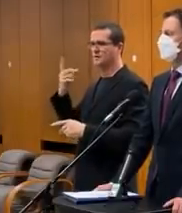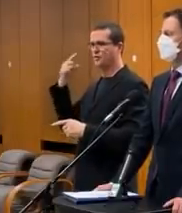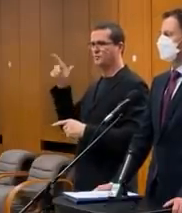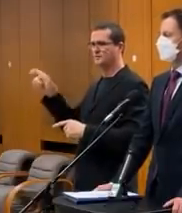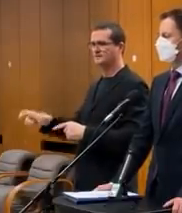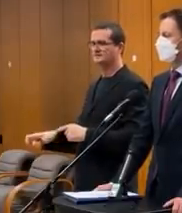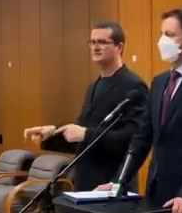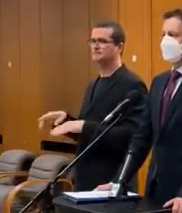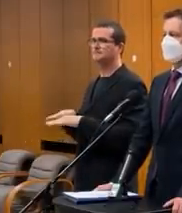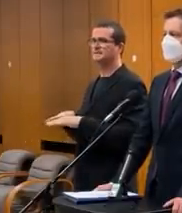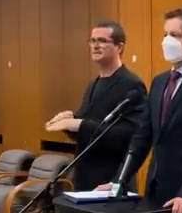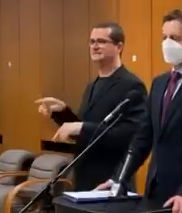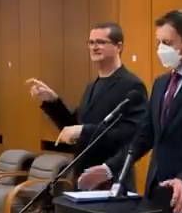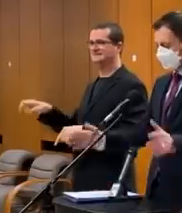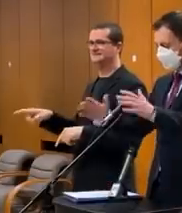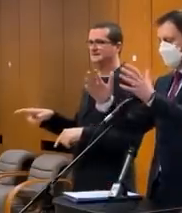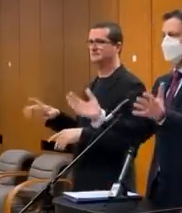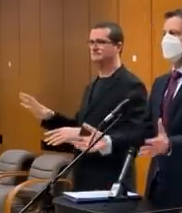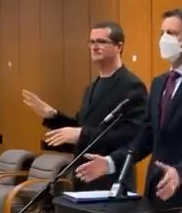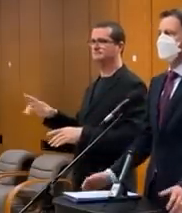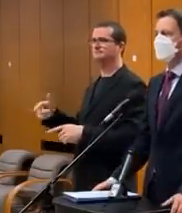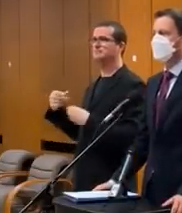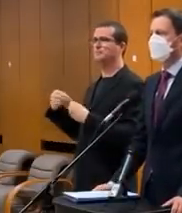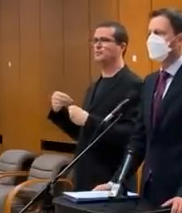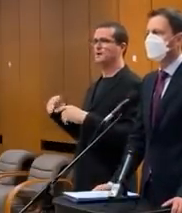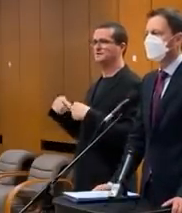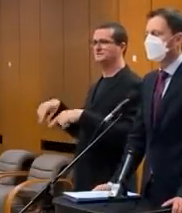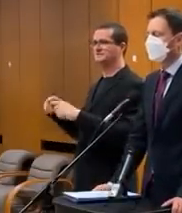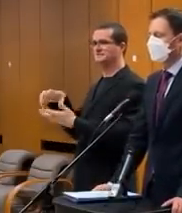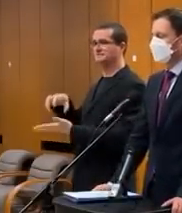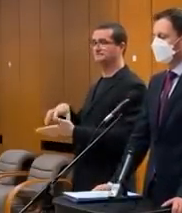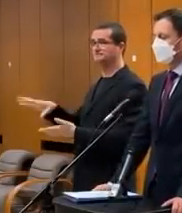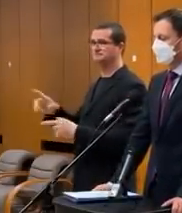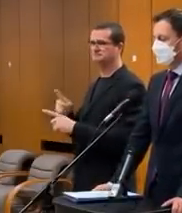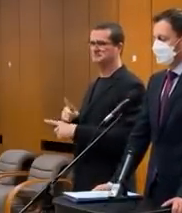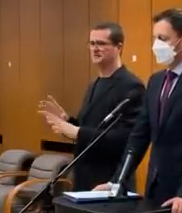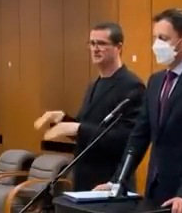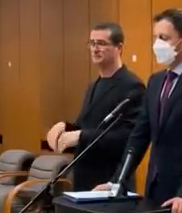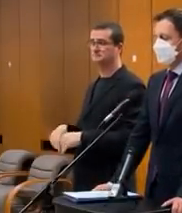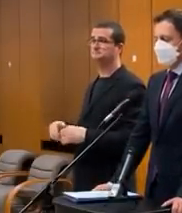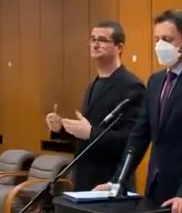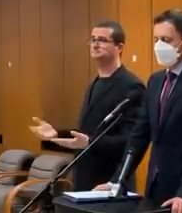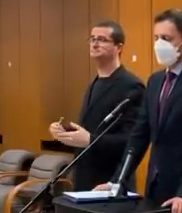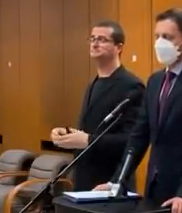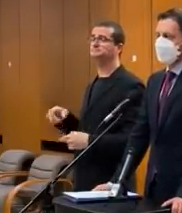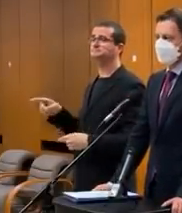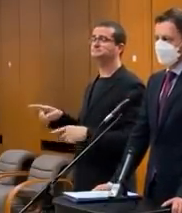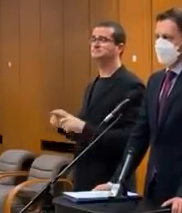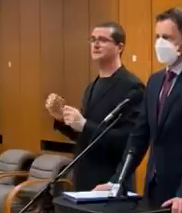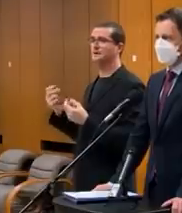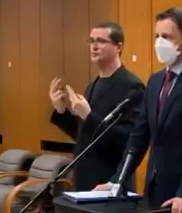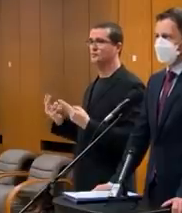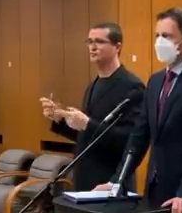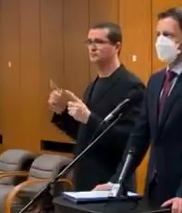pán minister so svojím zborom poradcov alebo odborníkov, akokoľvek to nazveme. Takže to je asi to